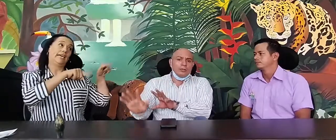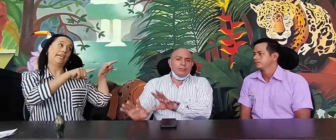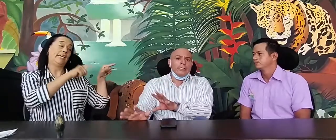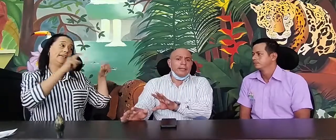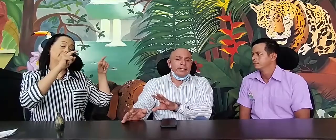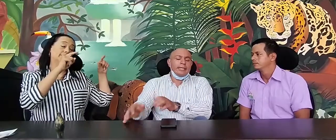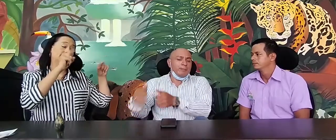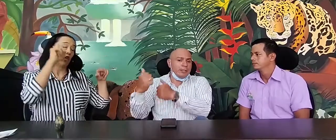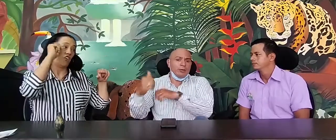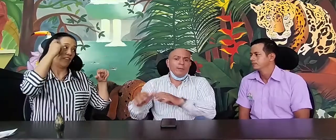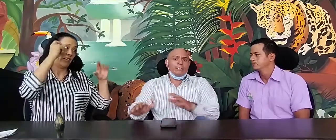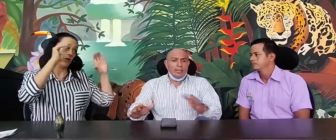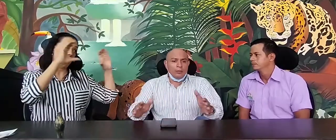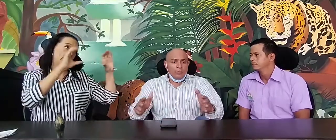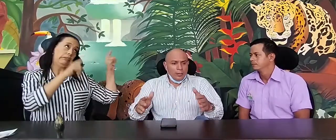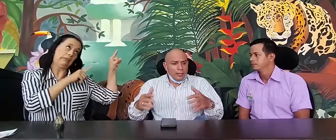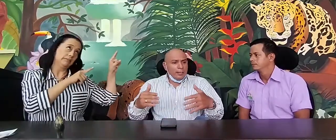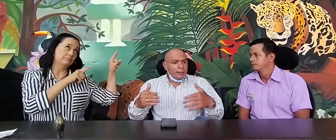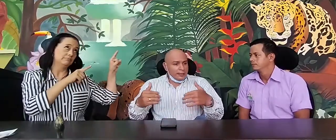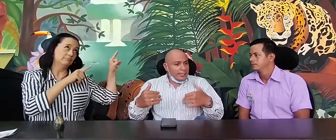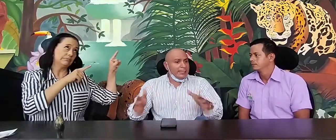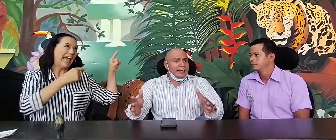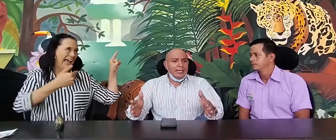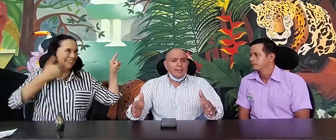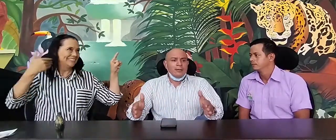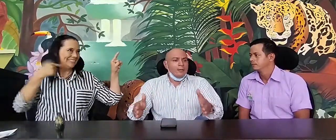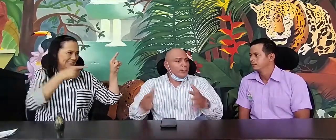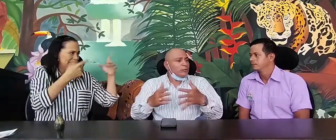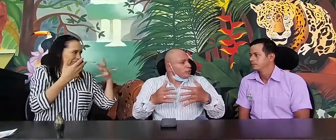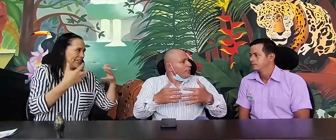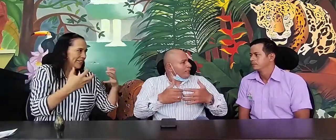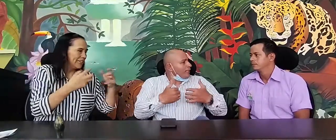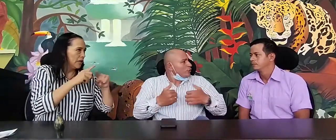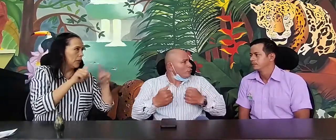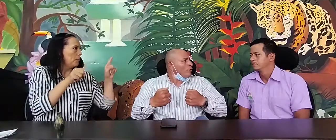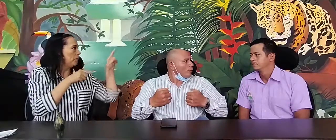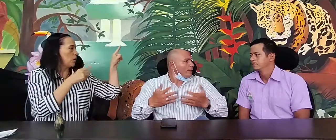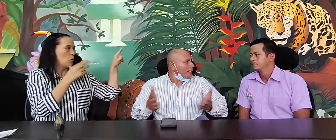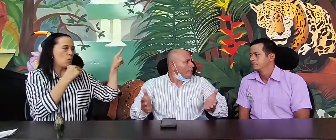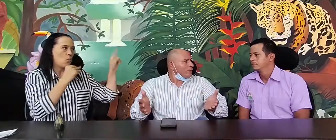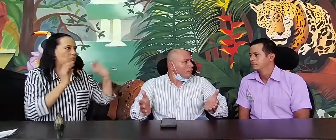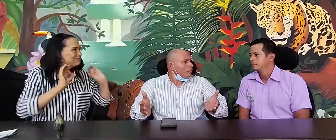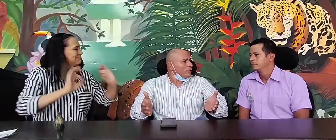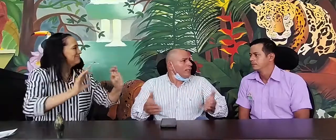en el periodo pasado realizarla, pues no se realizó como debía ser, la,